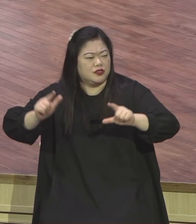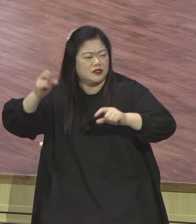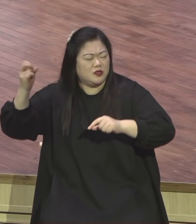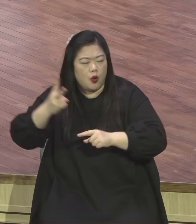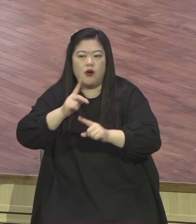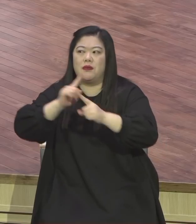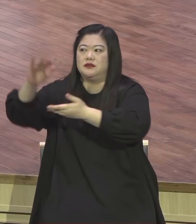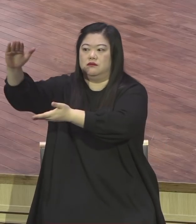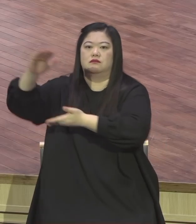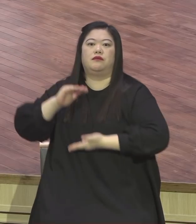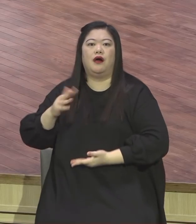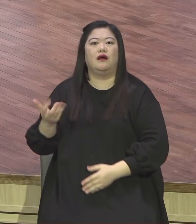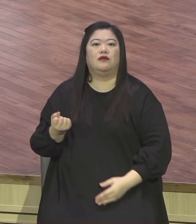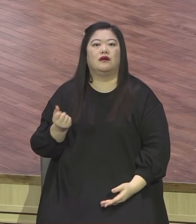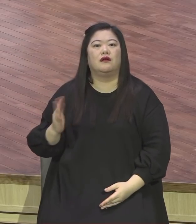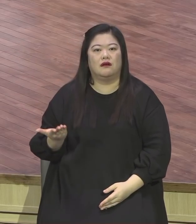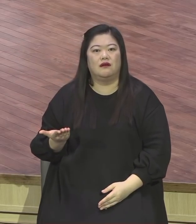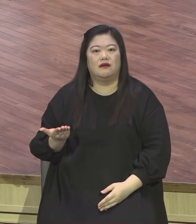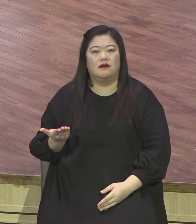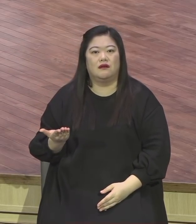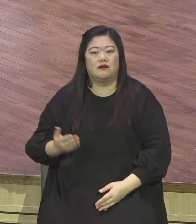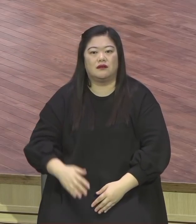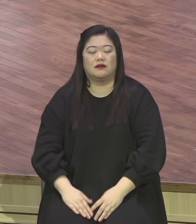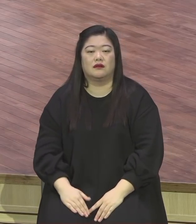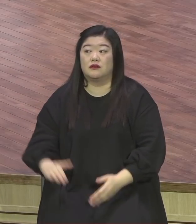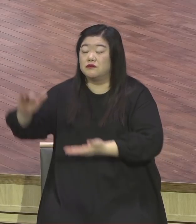그냥 종교사를 하지 말고